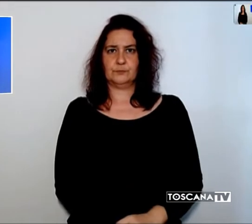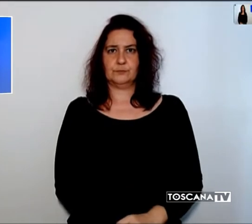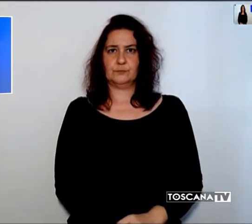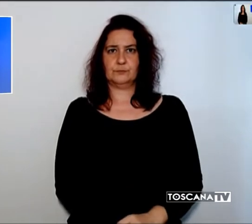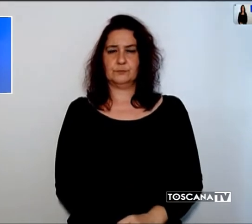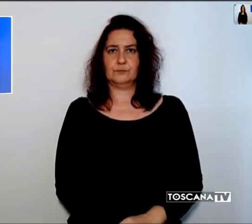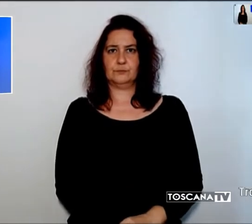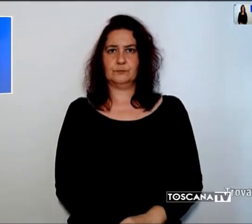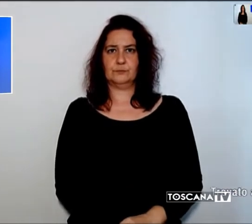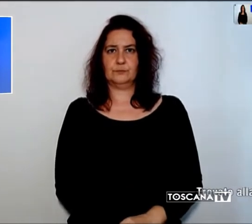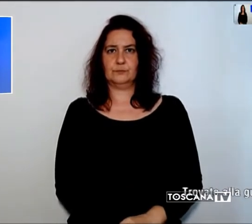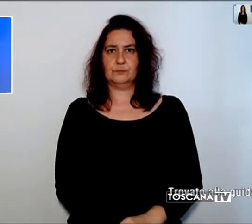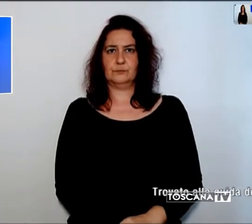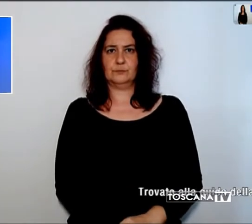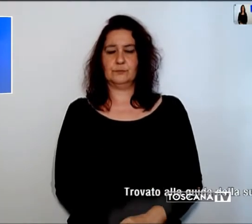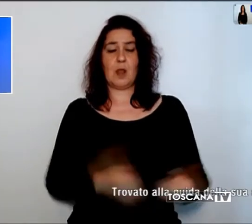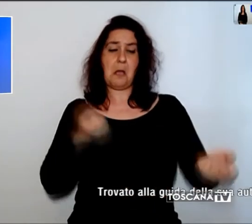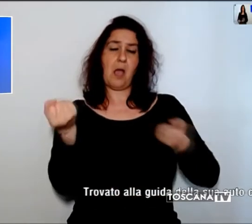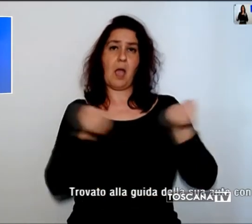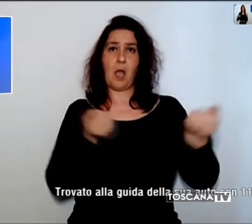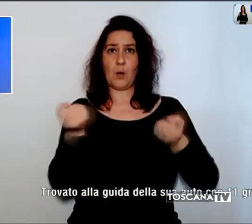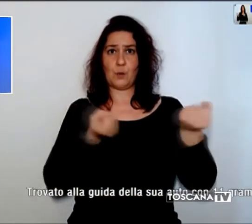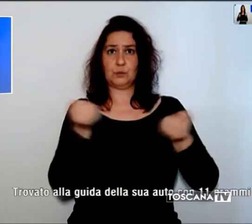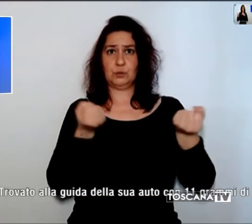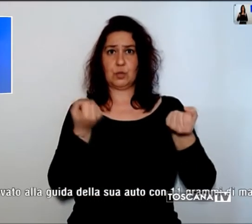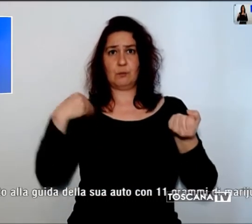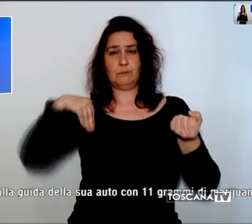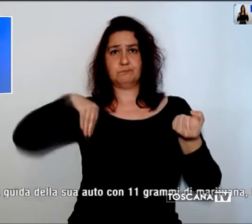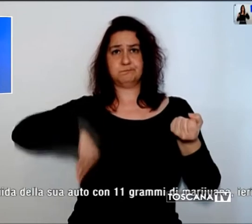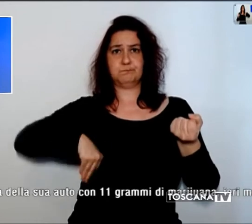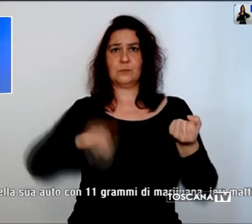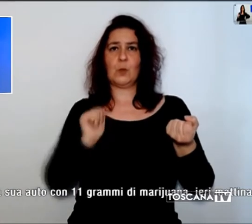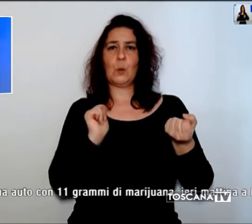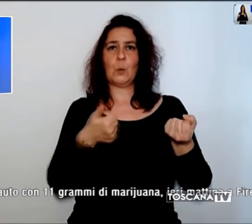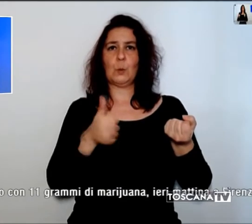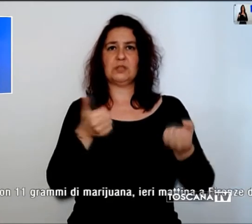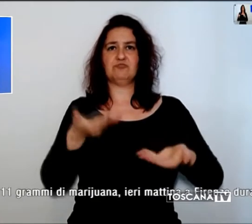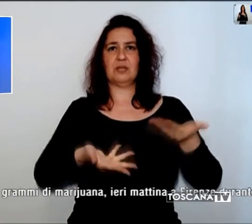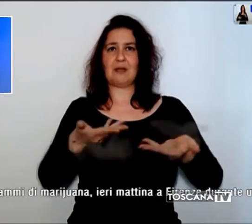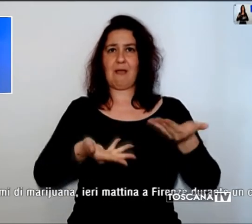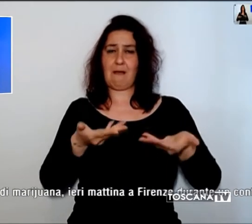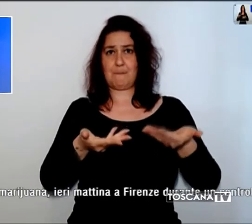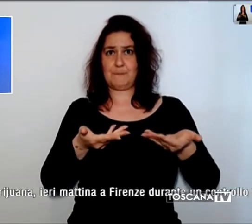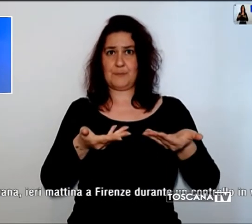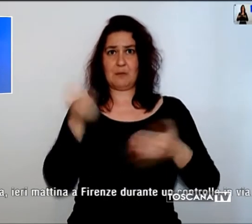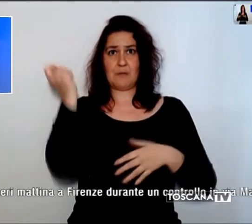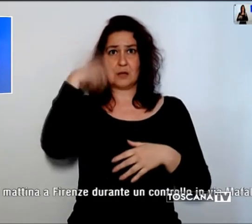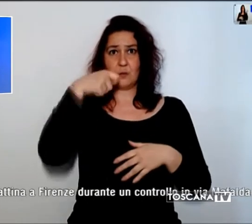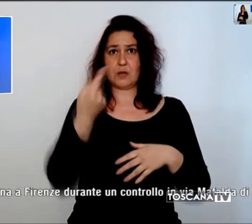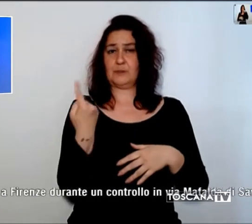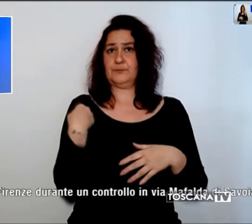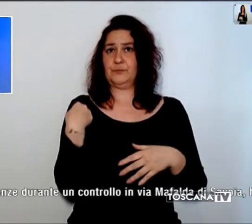Trovato alla guida della sua auto con 11 grammi di marijuana, ieri mattina a Firenze durante un controllo in via